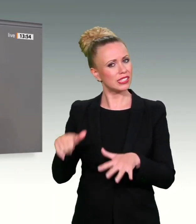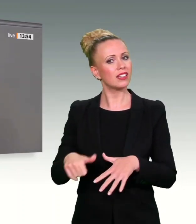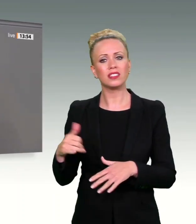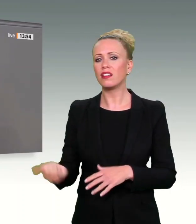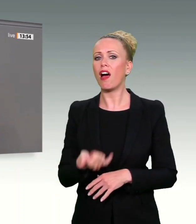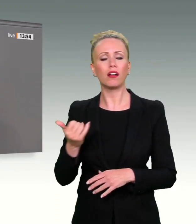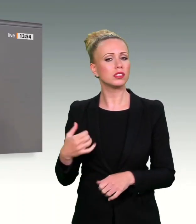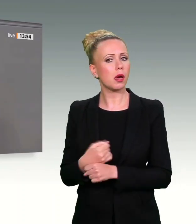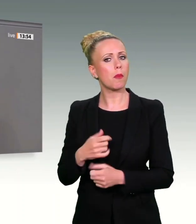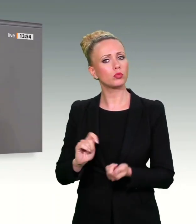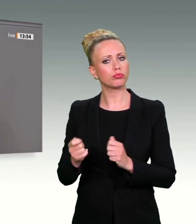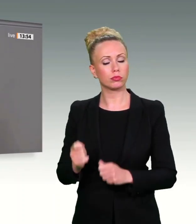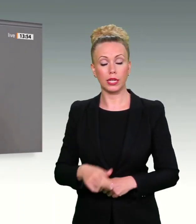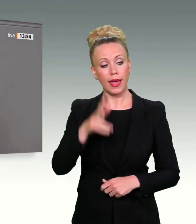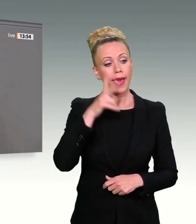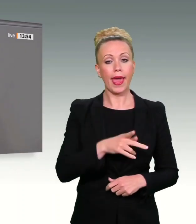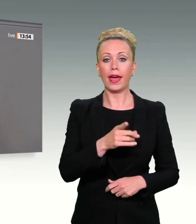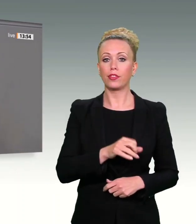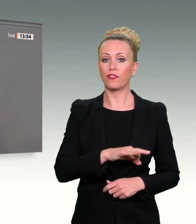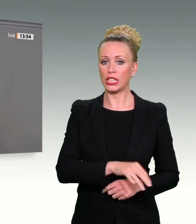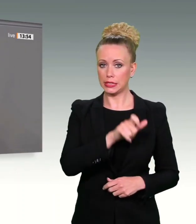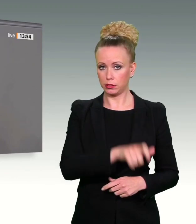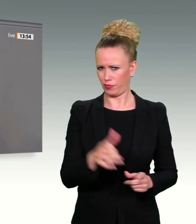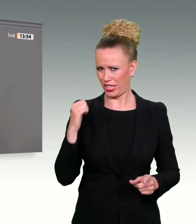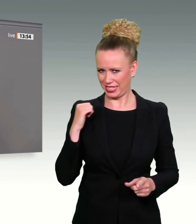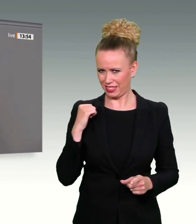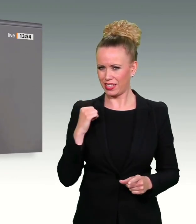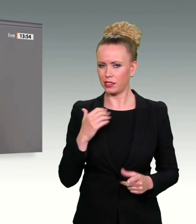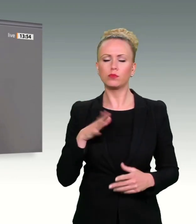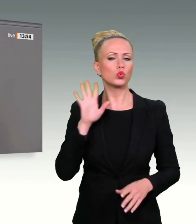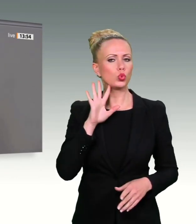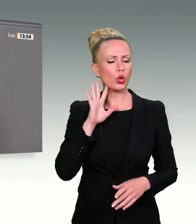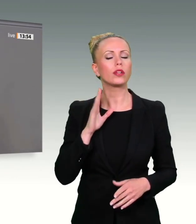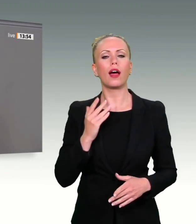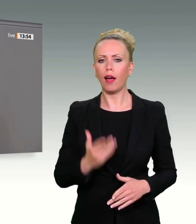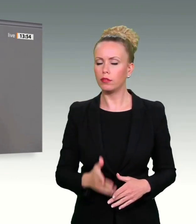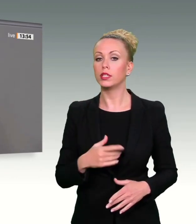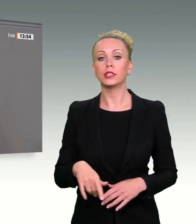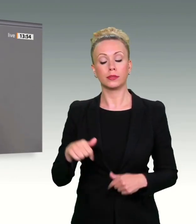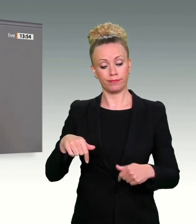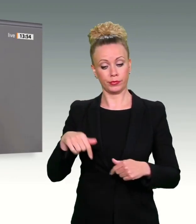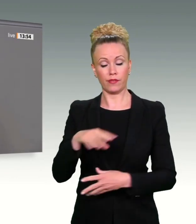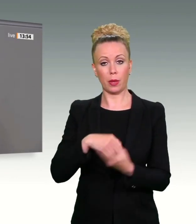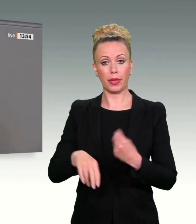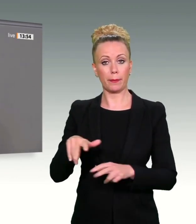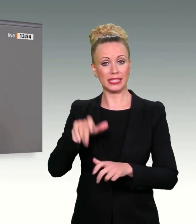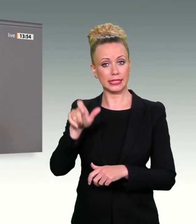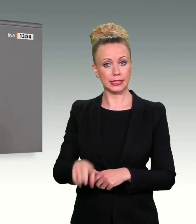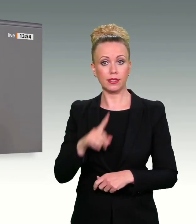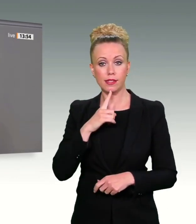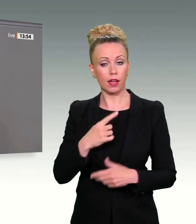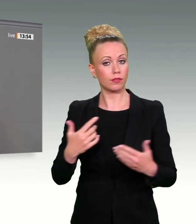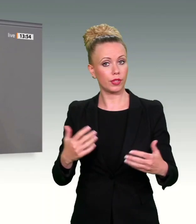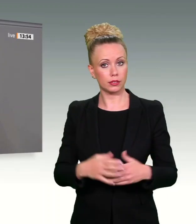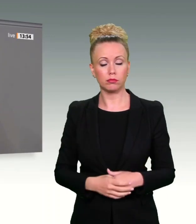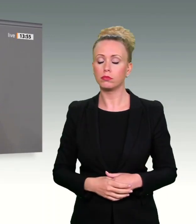Sie gestern bei der Regierungsbefragung zugehört hätten, dann hätten Sie gehört, wie unsere Familienministerin gesagt hat, doch, sie hat gesagt, dass sie gegen